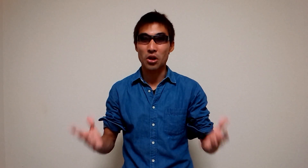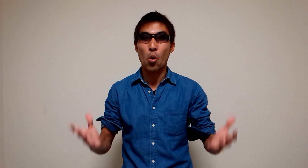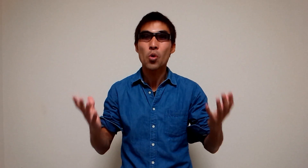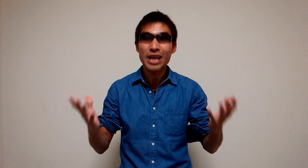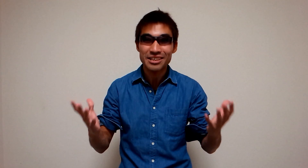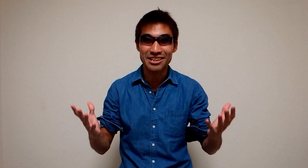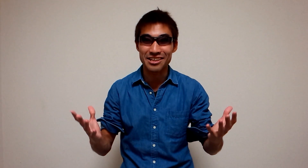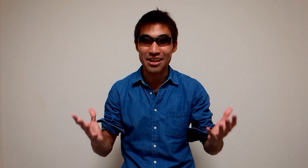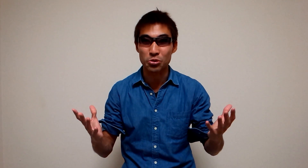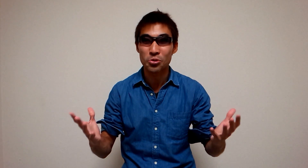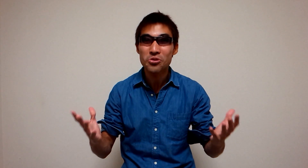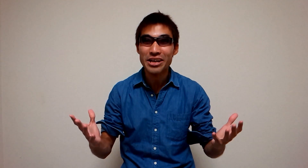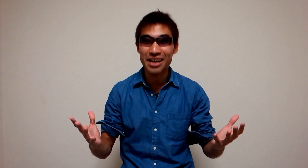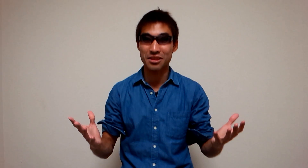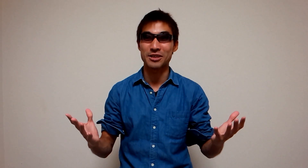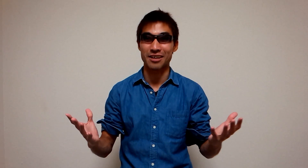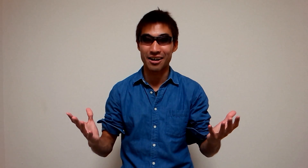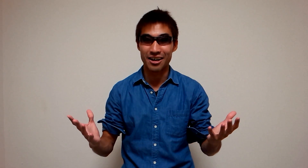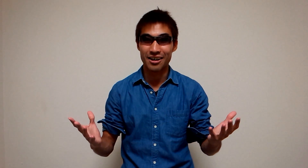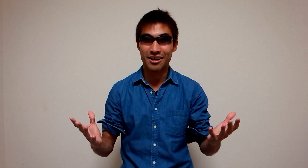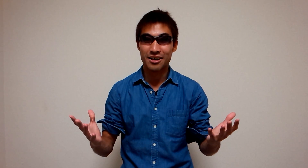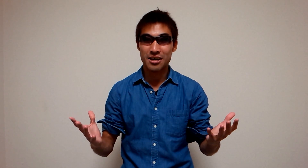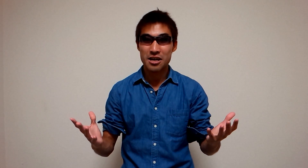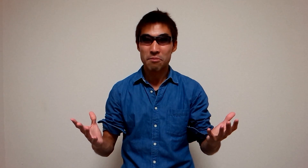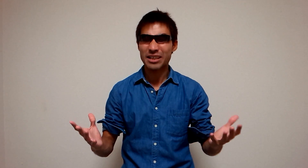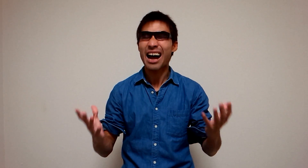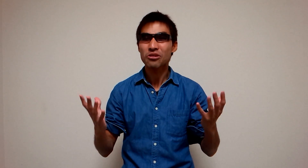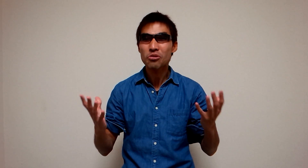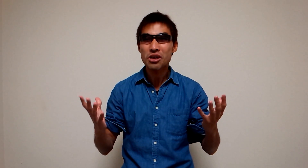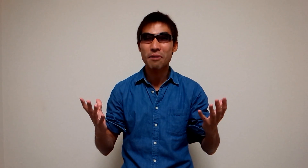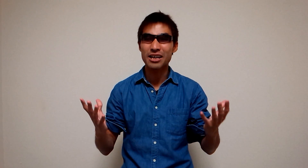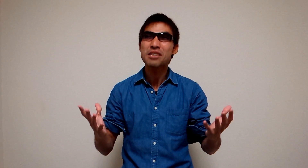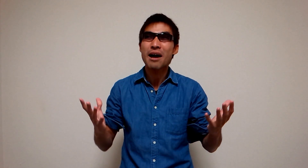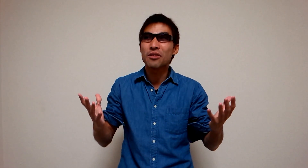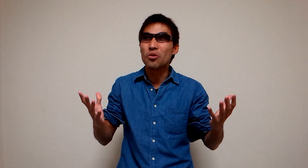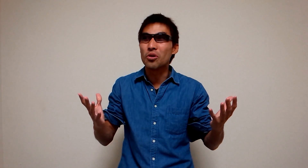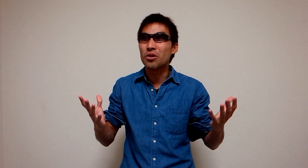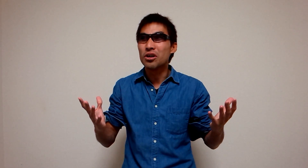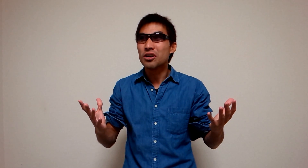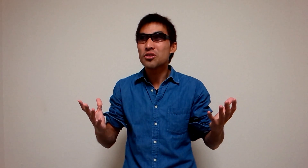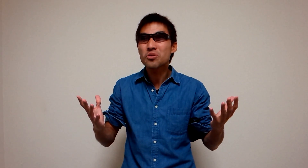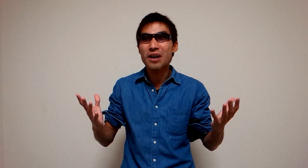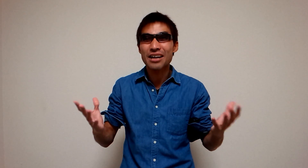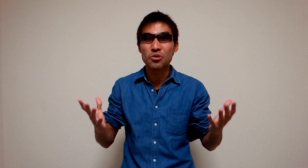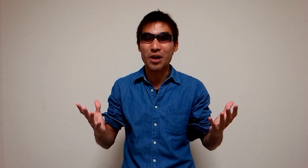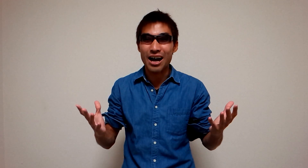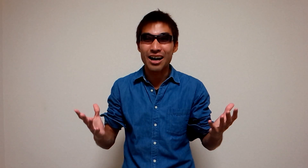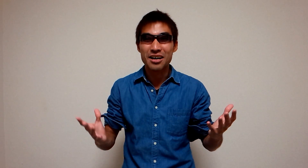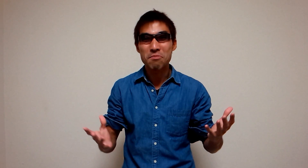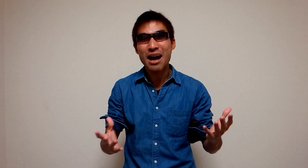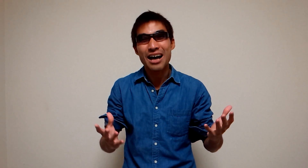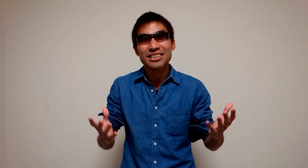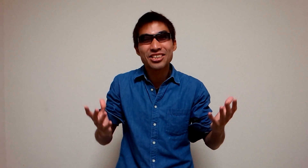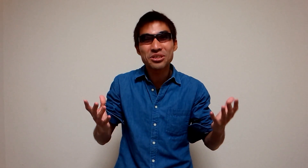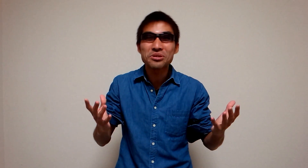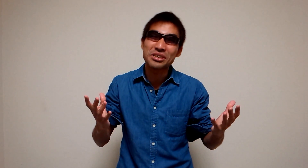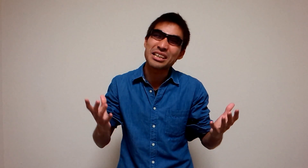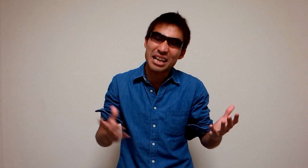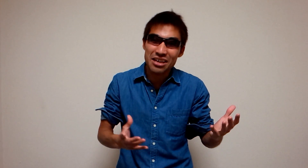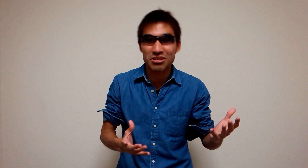さオナニーってどのくらいやってますか例えば今よくあるのが週1回とか